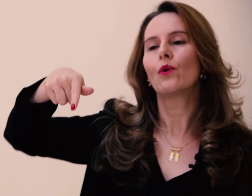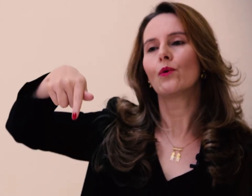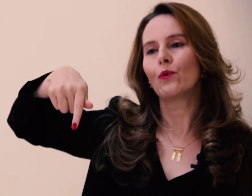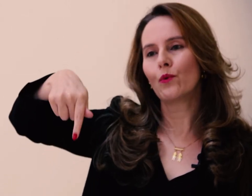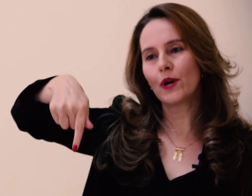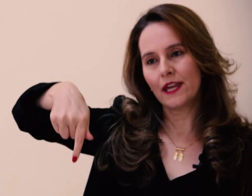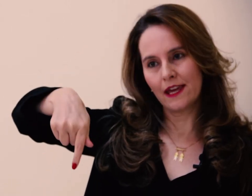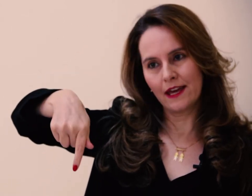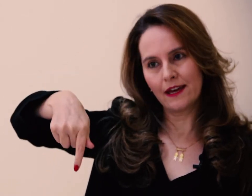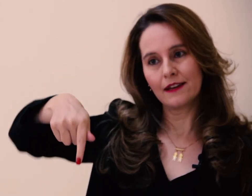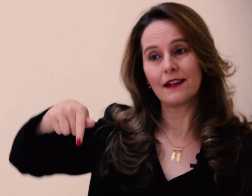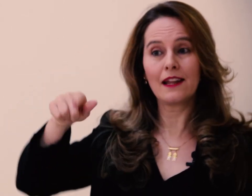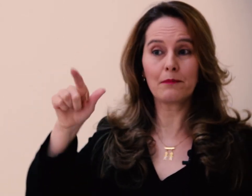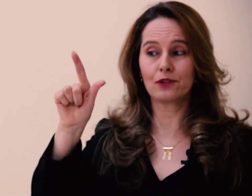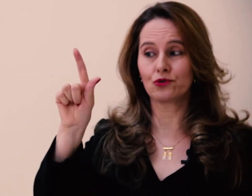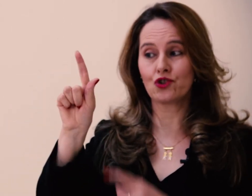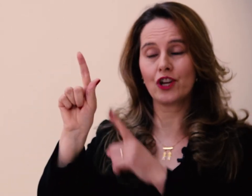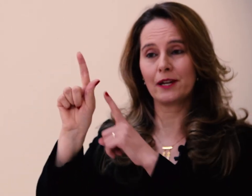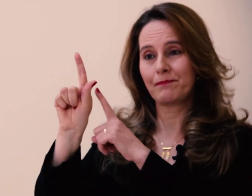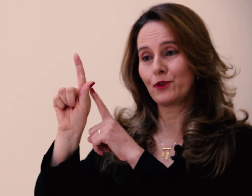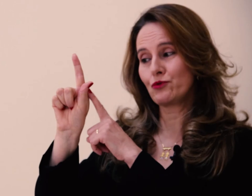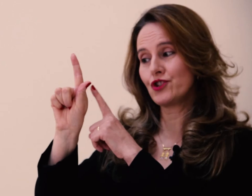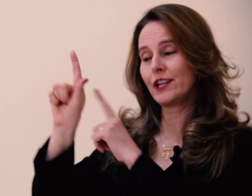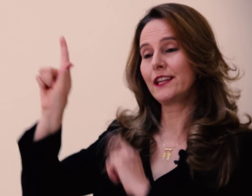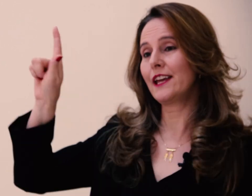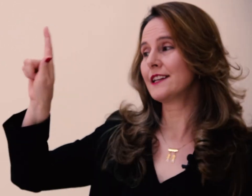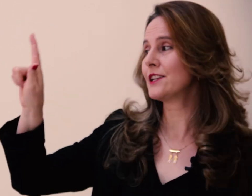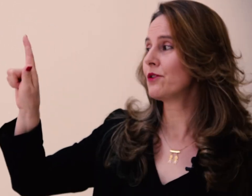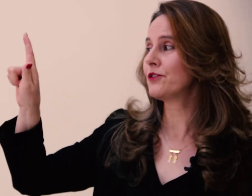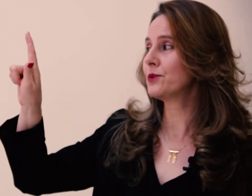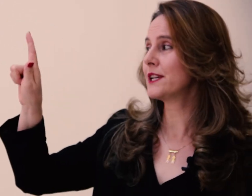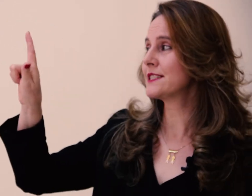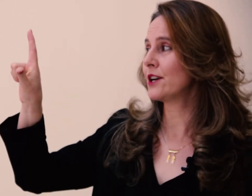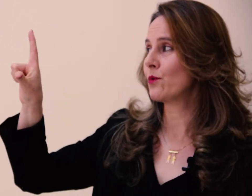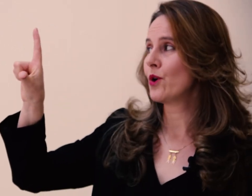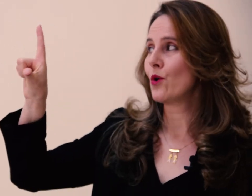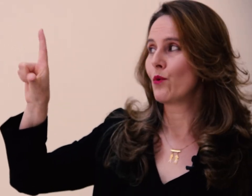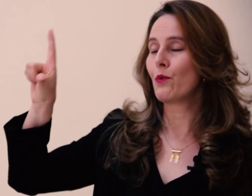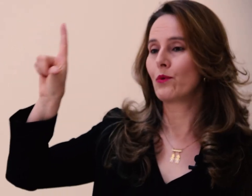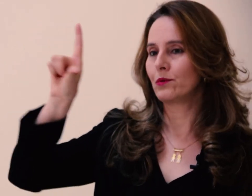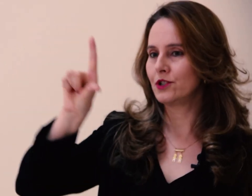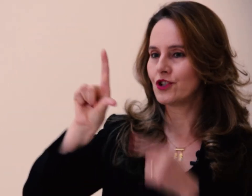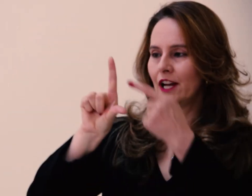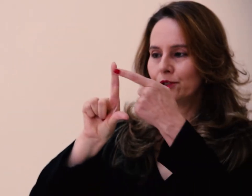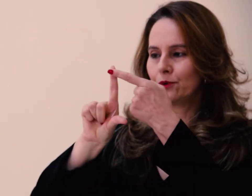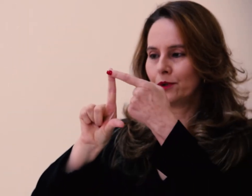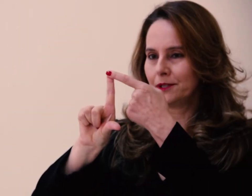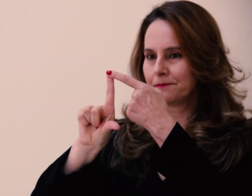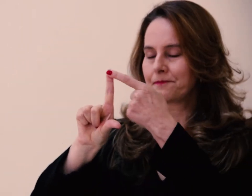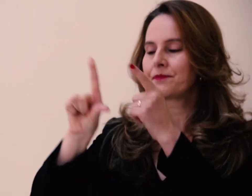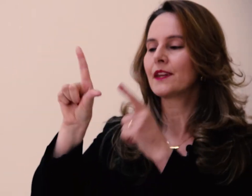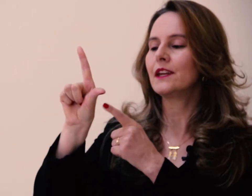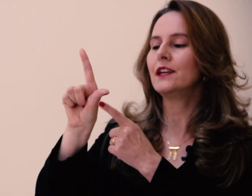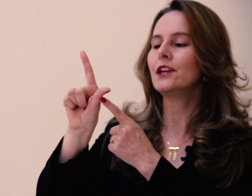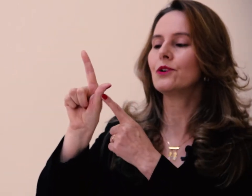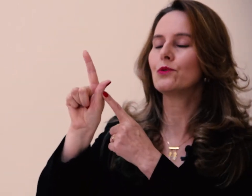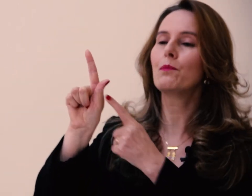o Q, lembrando o G, o G tem essa configuração, o indicador e o